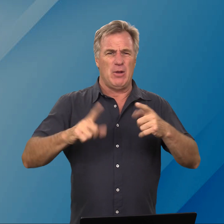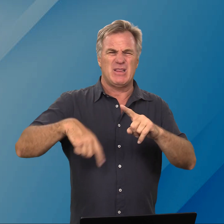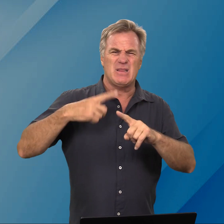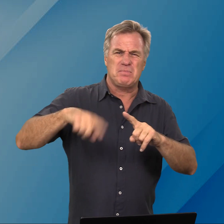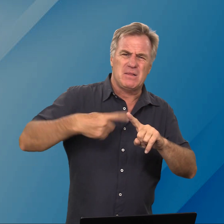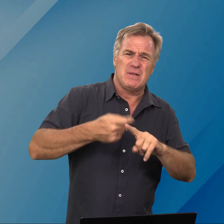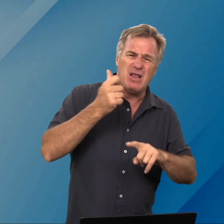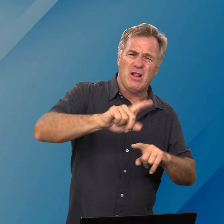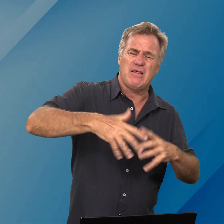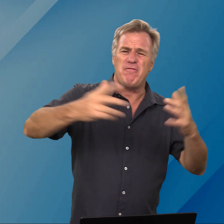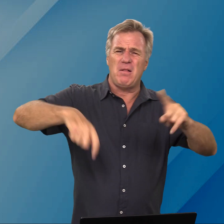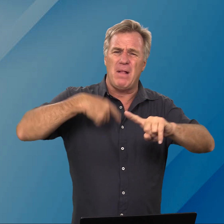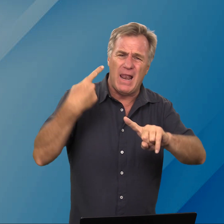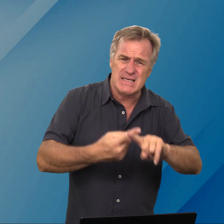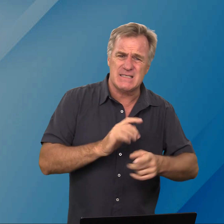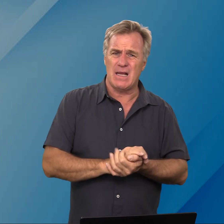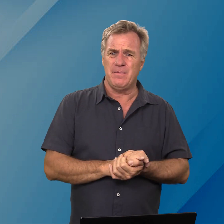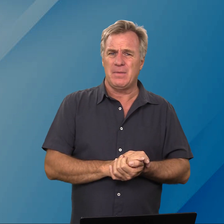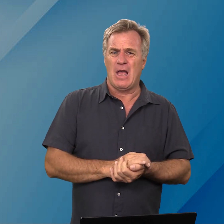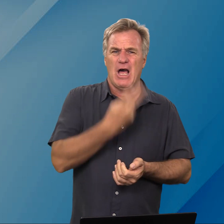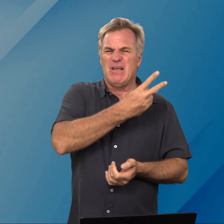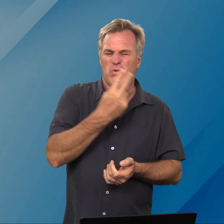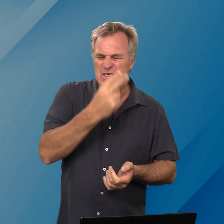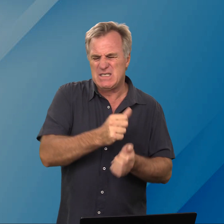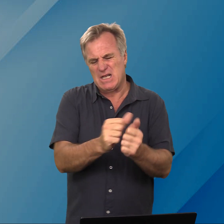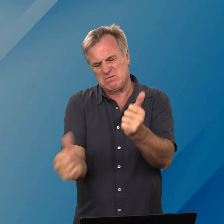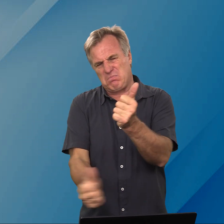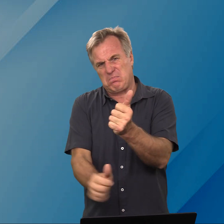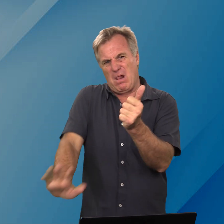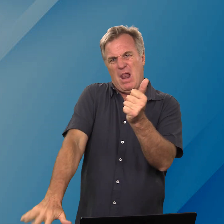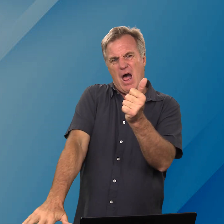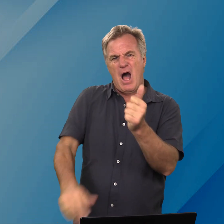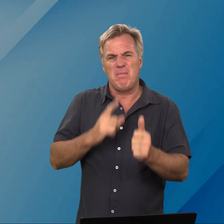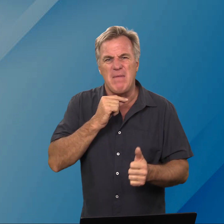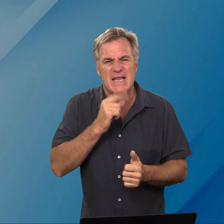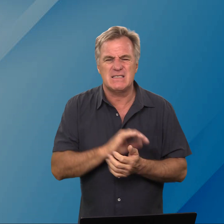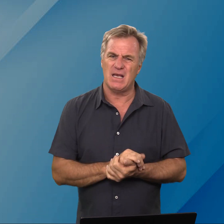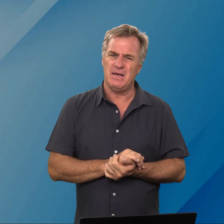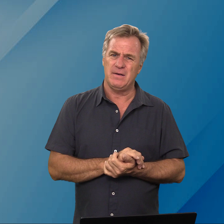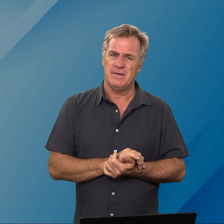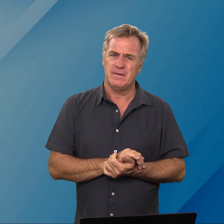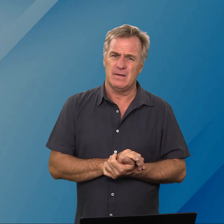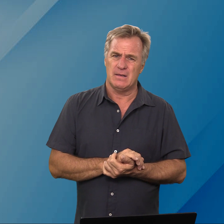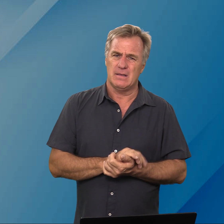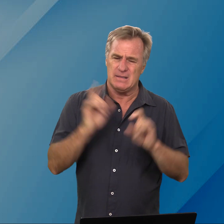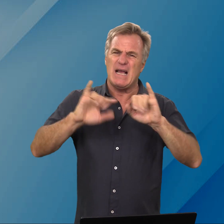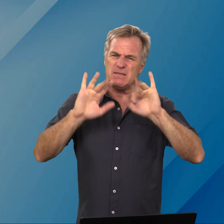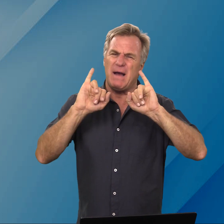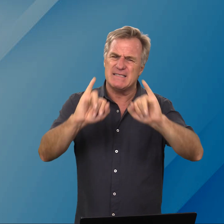Hulle betaal te veel belasting Hulle word gesien as laam mense Dinge is baie